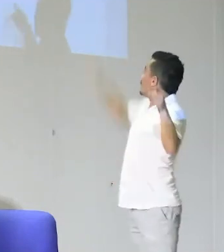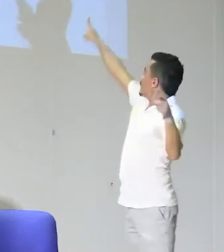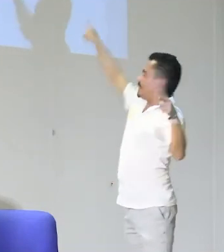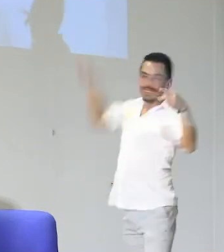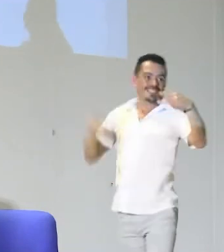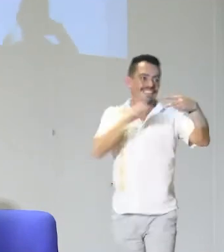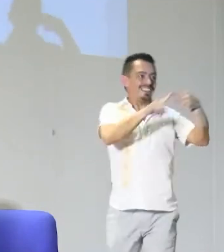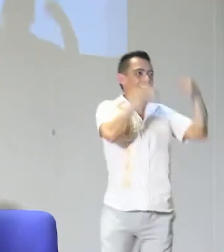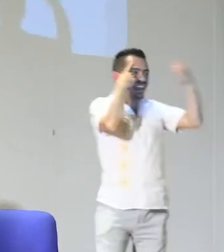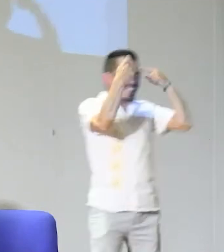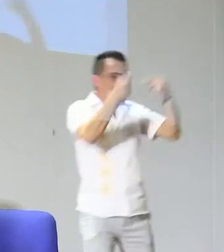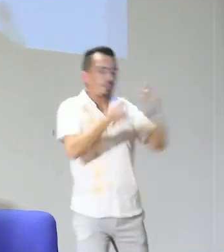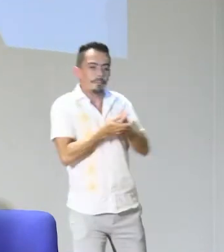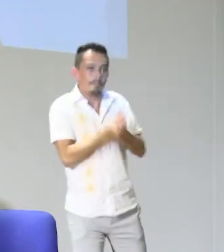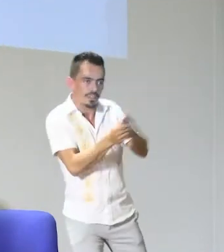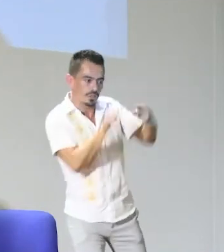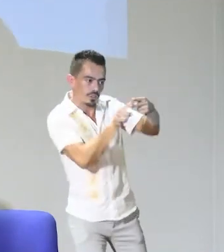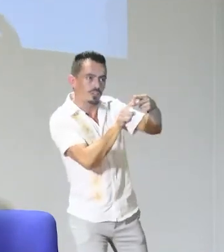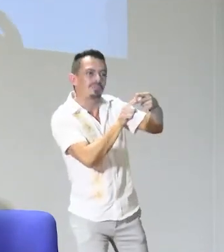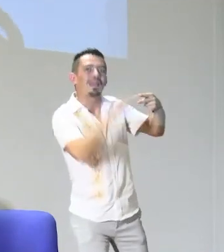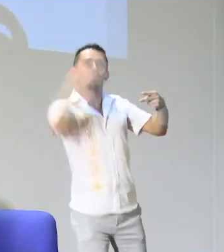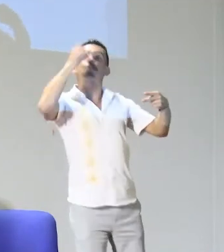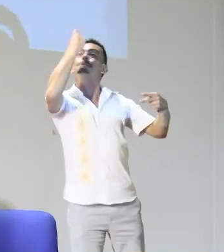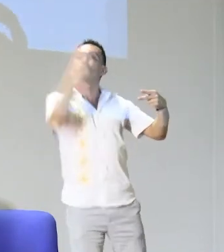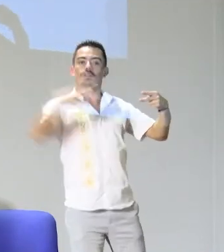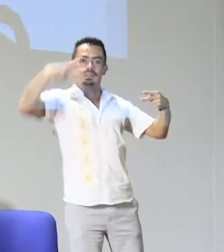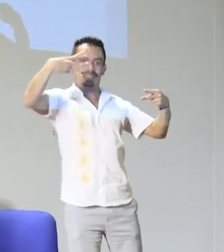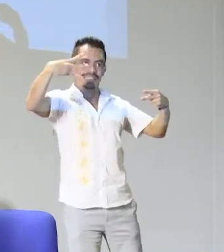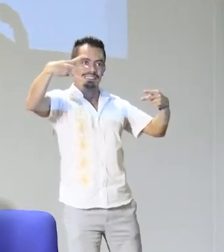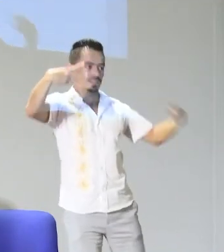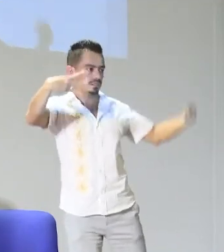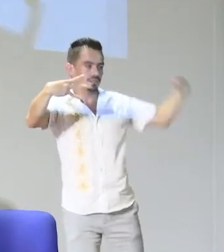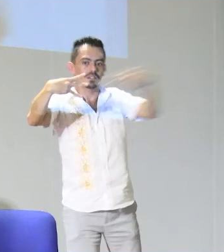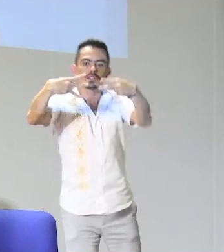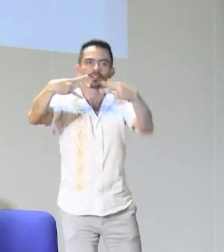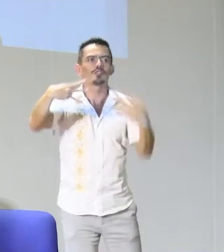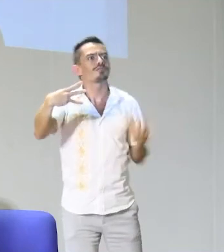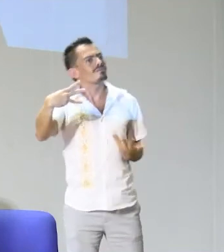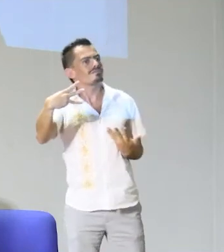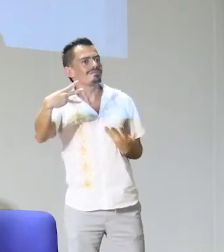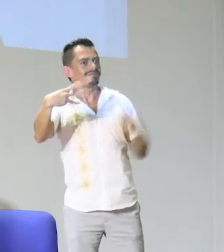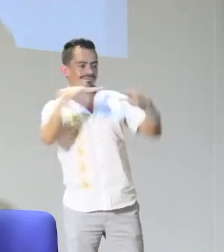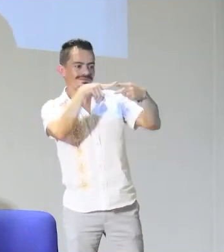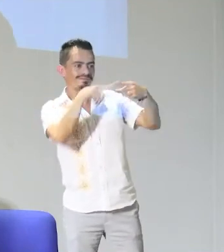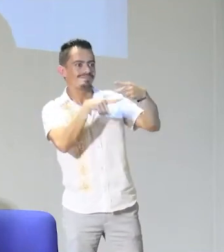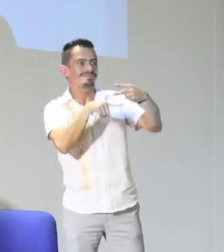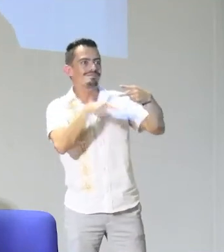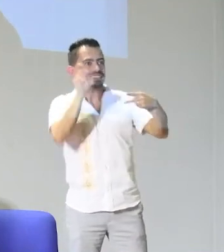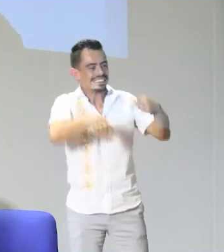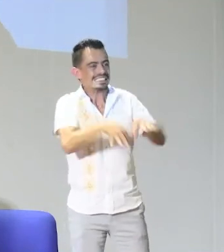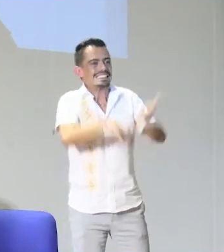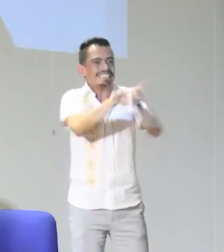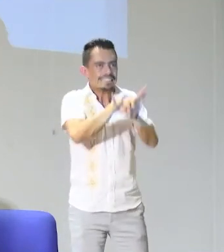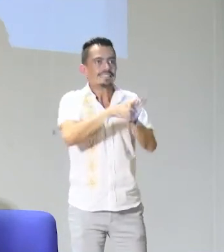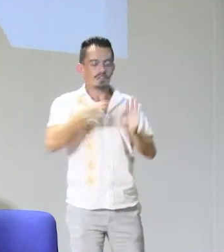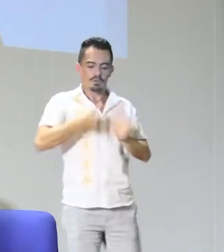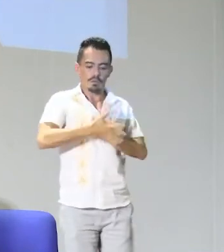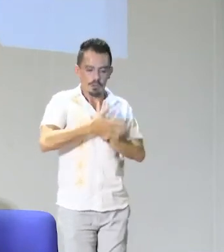a sí mismo a través de distintas estrategias. Ahora bien, cuando tenemos el tercer elemento, también es importante que